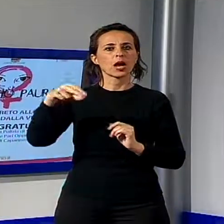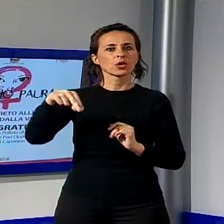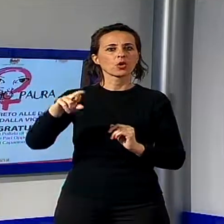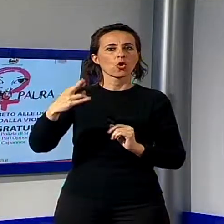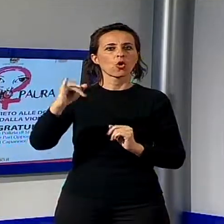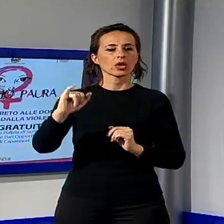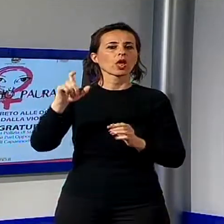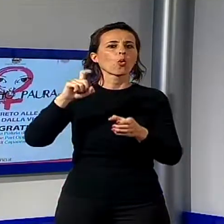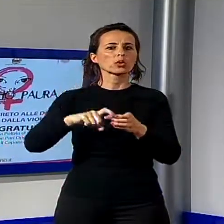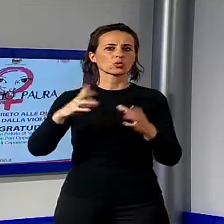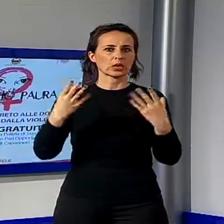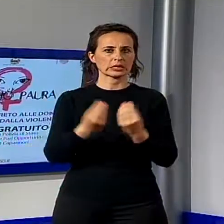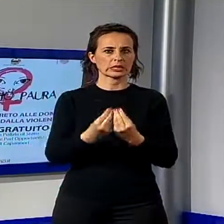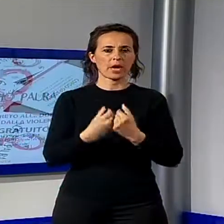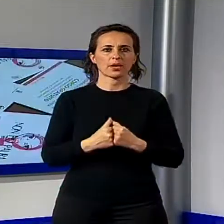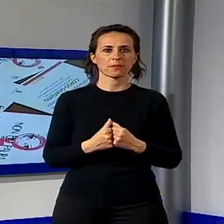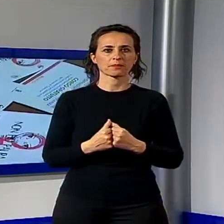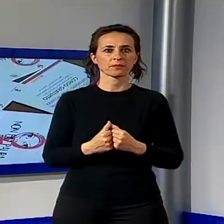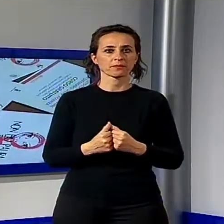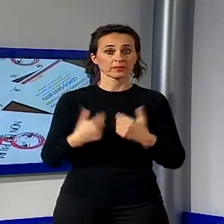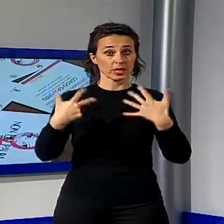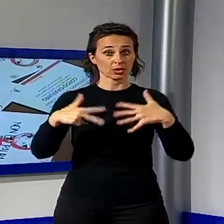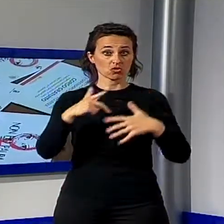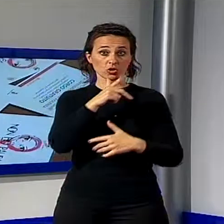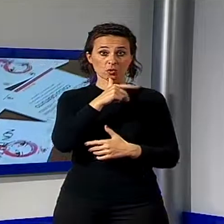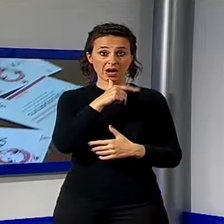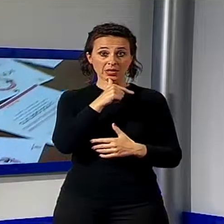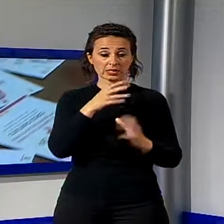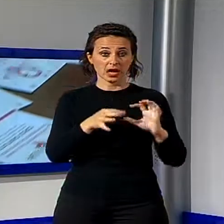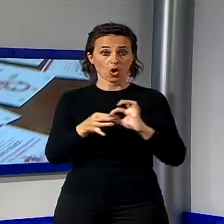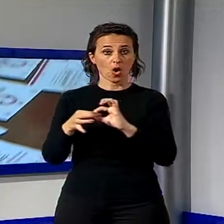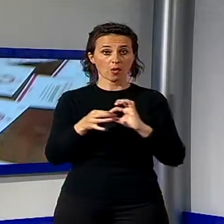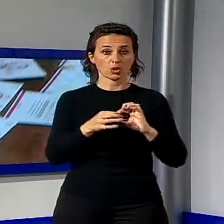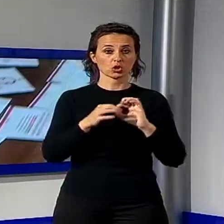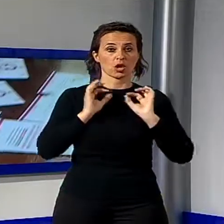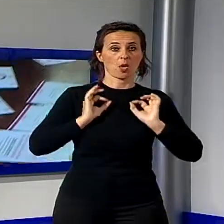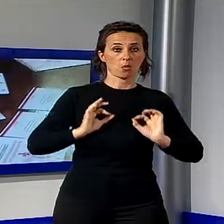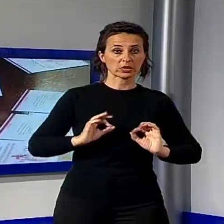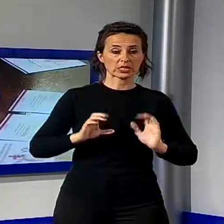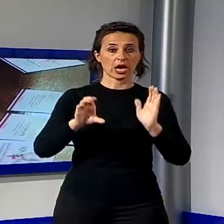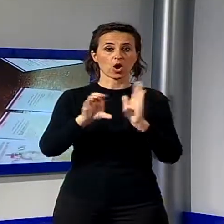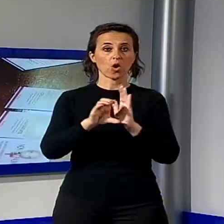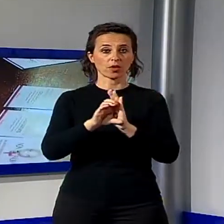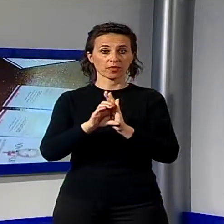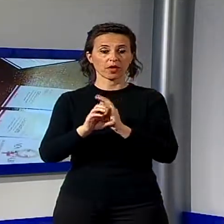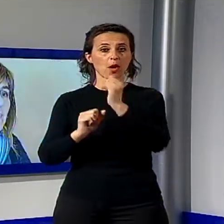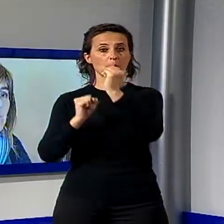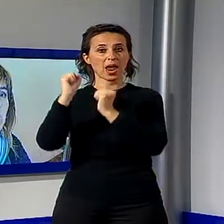Il prossimo 18 marzo a Capannori in collaborazione con la Polizia di Stato, il Comune e la palestra Agacure Karate sarà